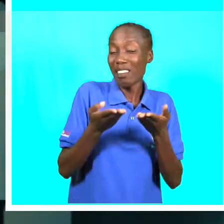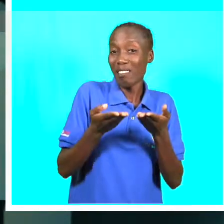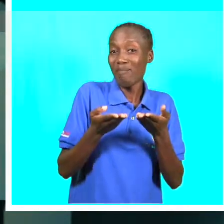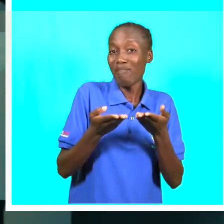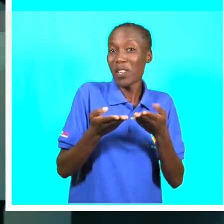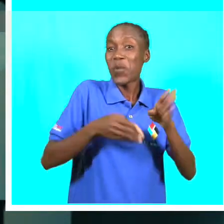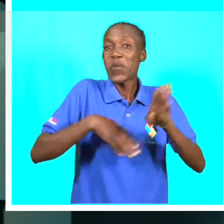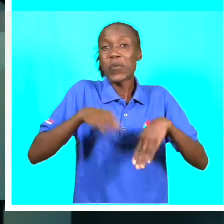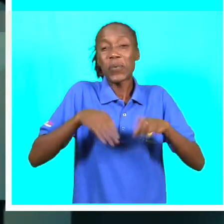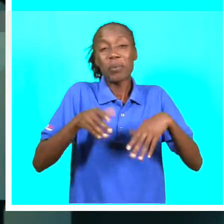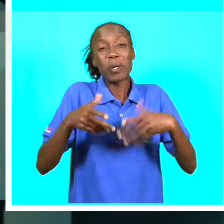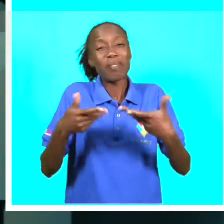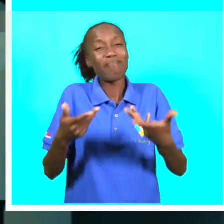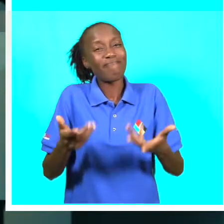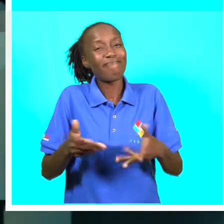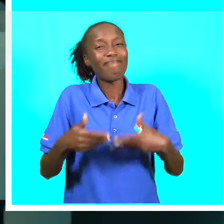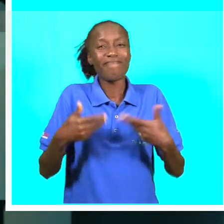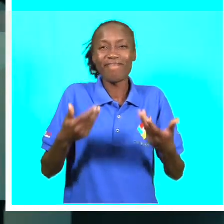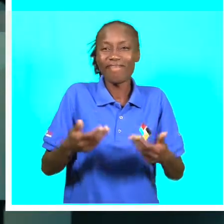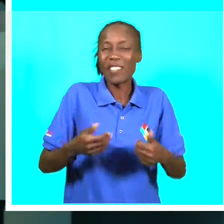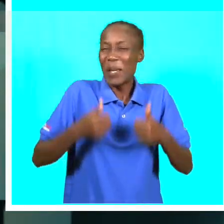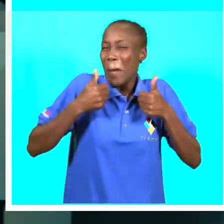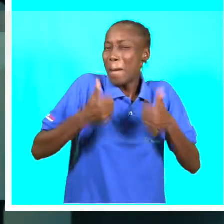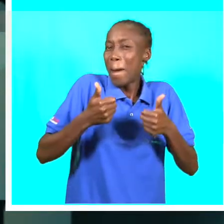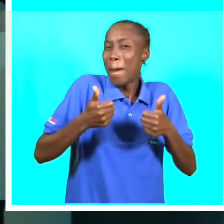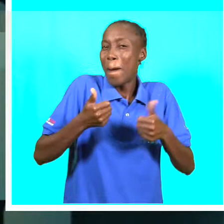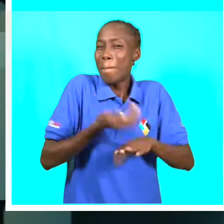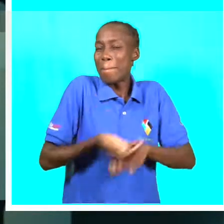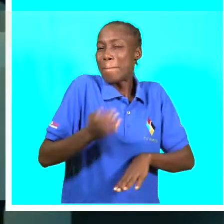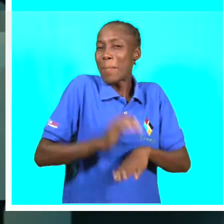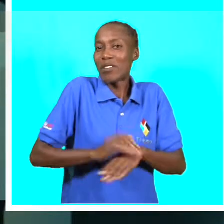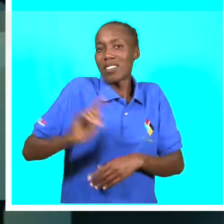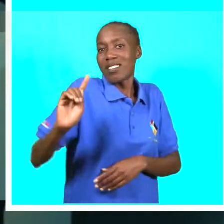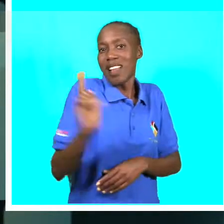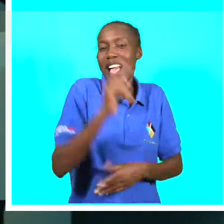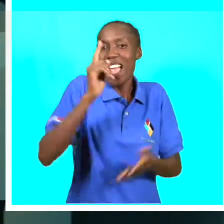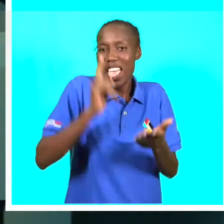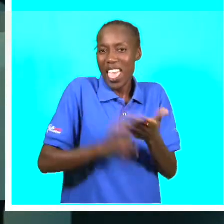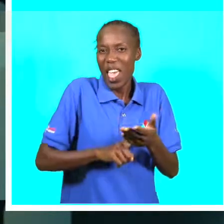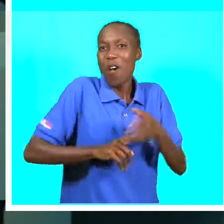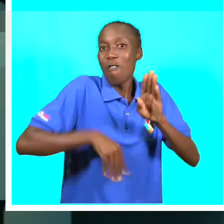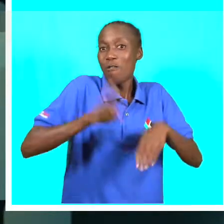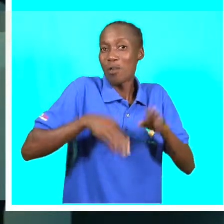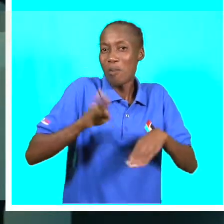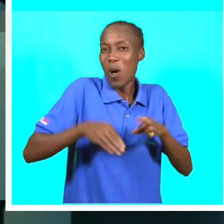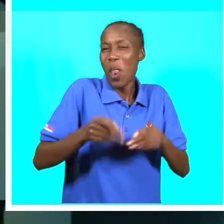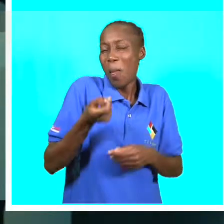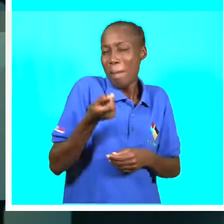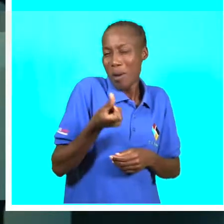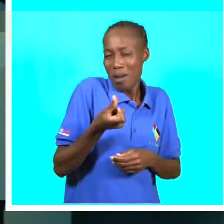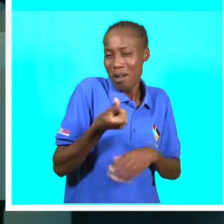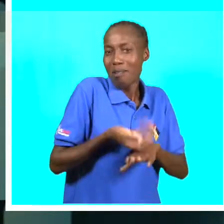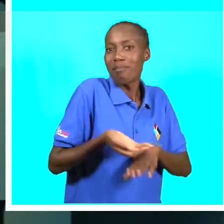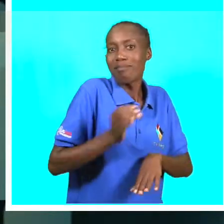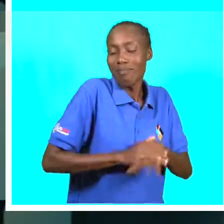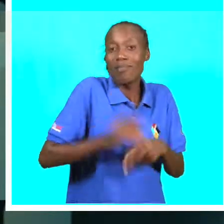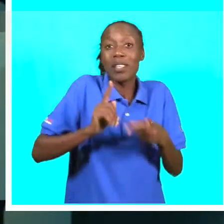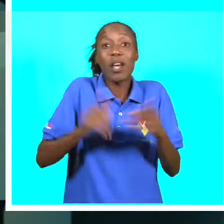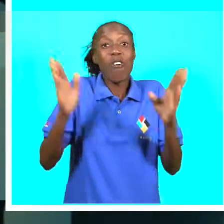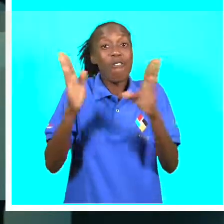não diria pouco profissional, é um futebol semi-profissional. Enquanto que fora